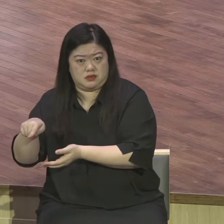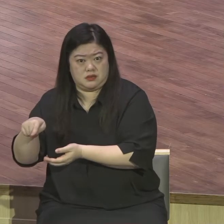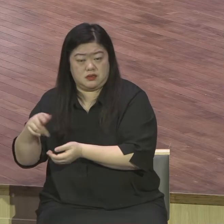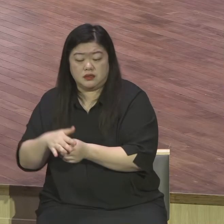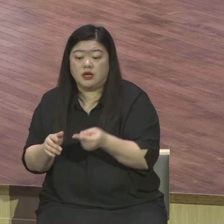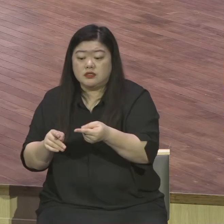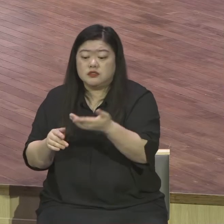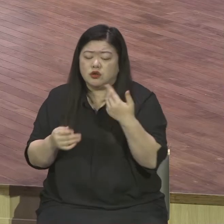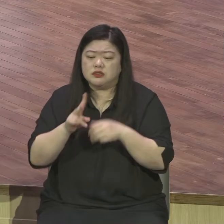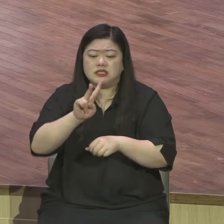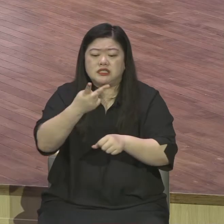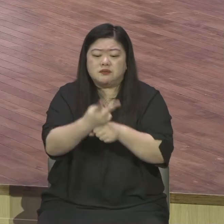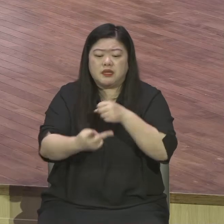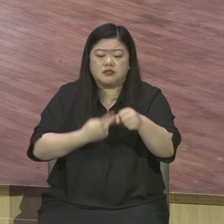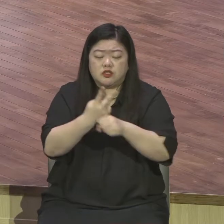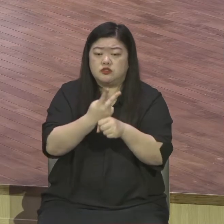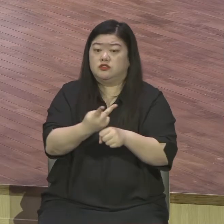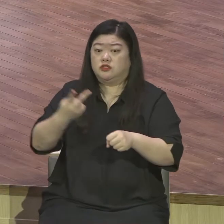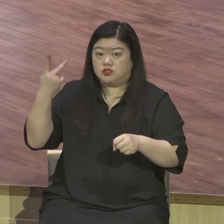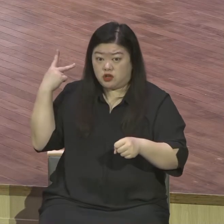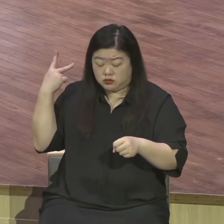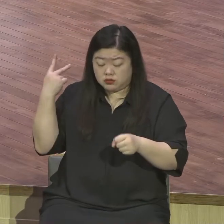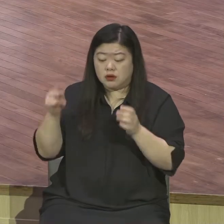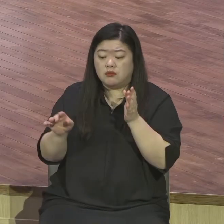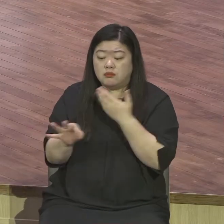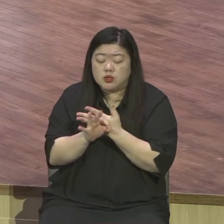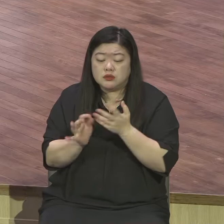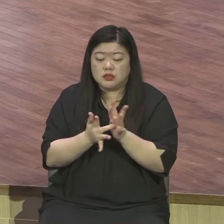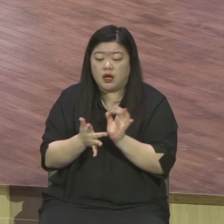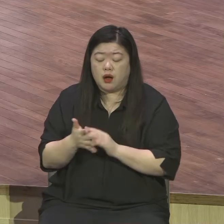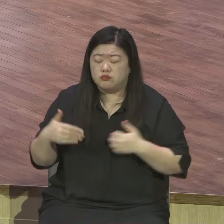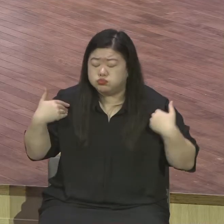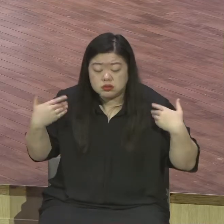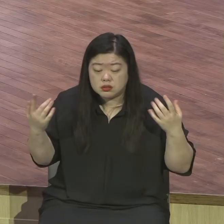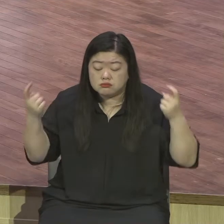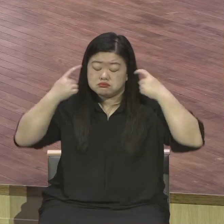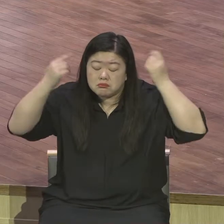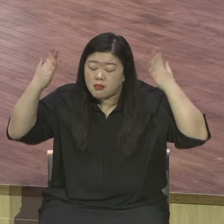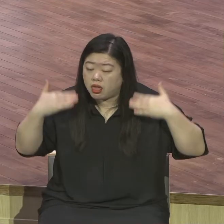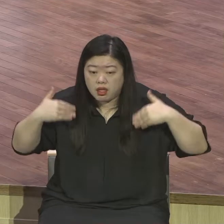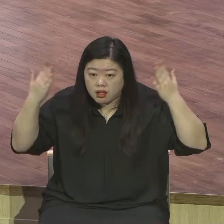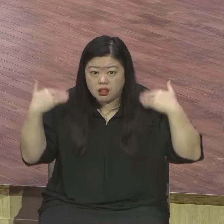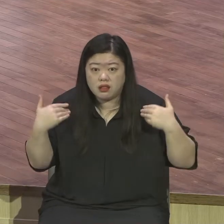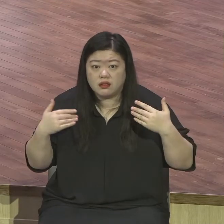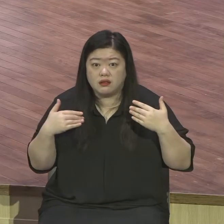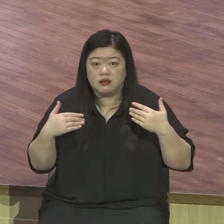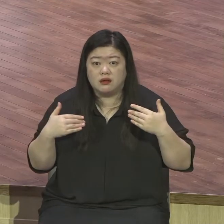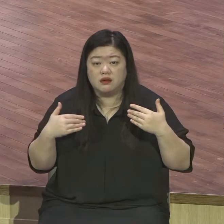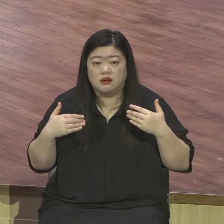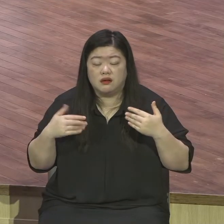참 안타깝지만 구원 못 받았잖아요 그런데 이 5천년 역사에